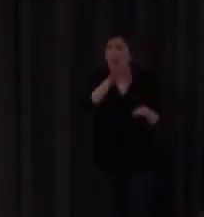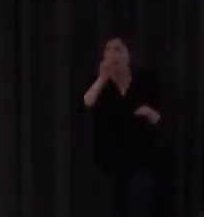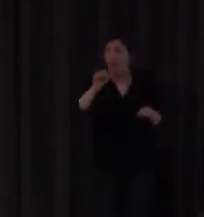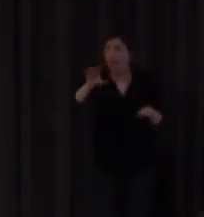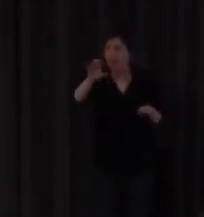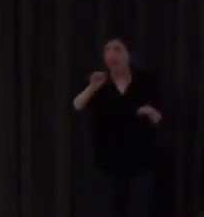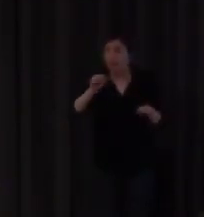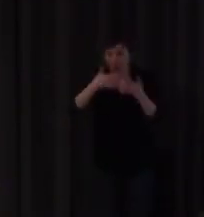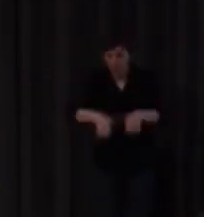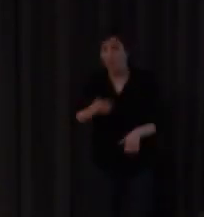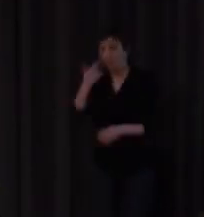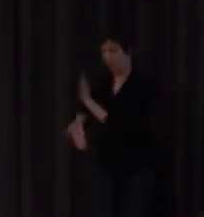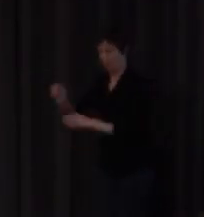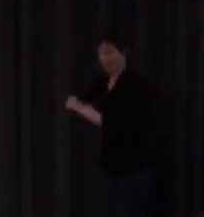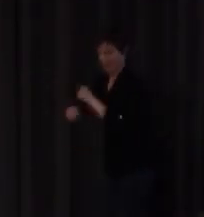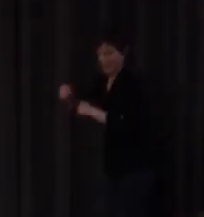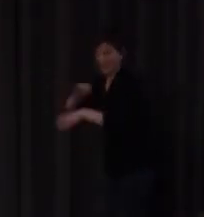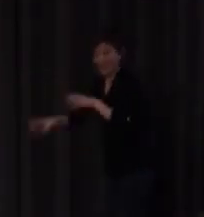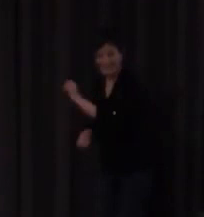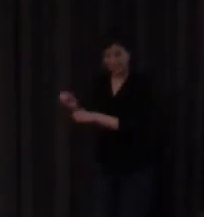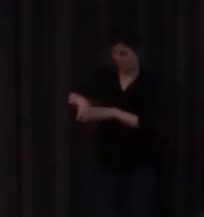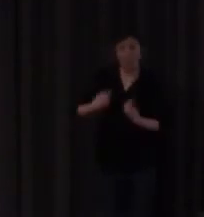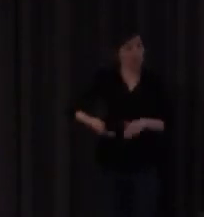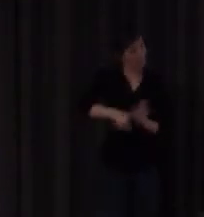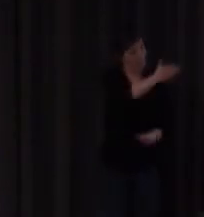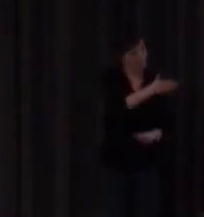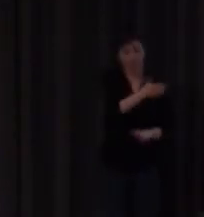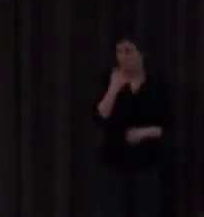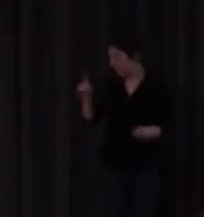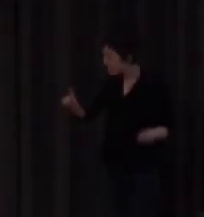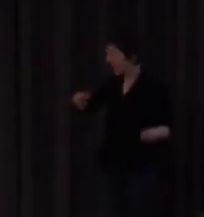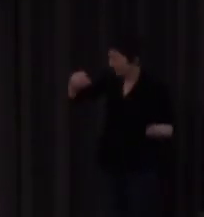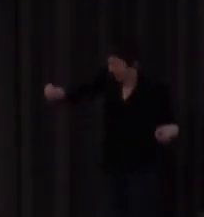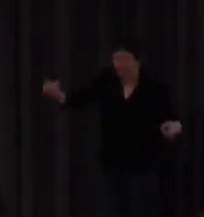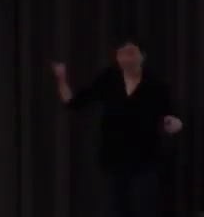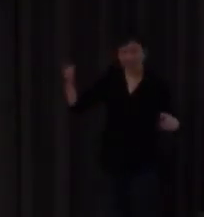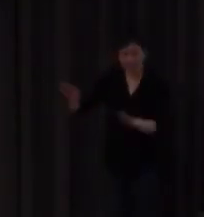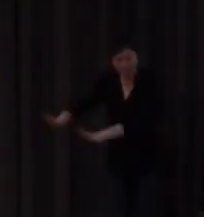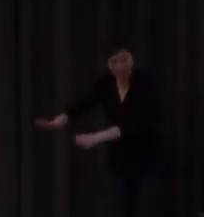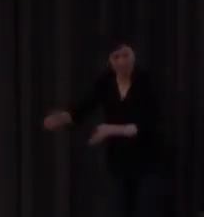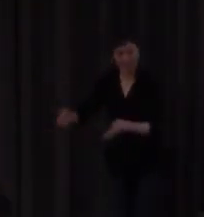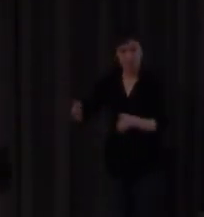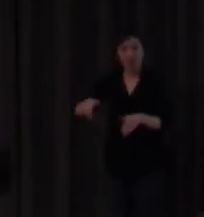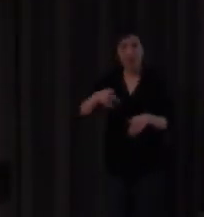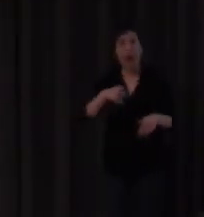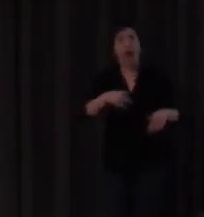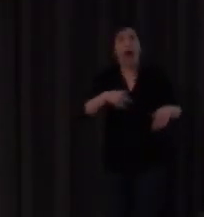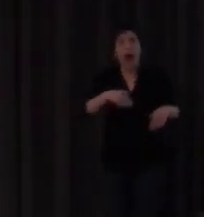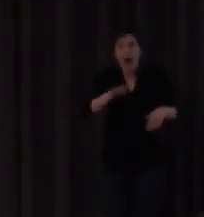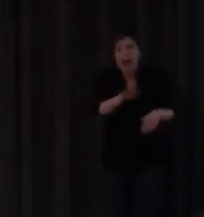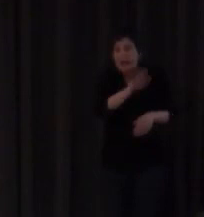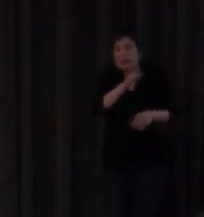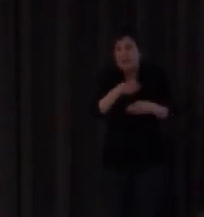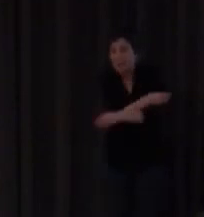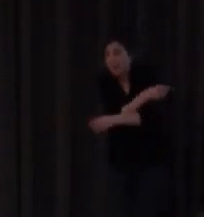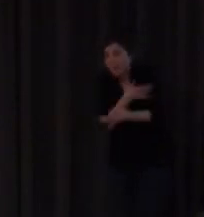inmediatamente y sale preparado venga pues ya estoy nos vamos pero si yo te he dicho que mañana todo eso lo ha inferido y de